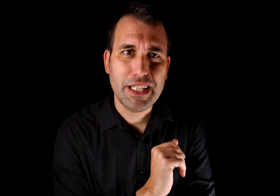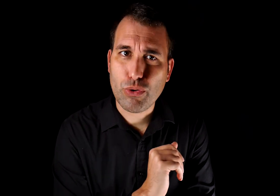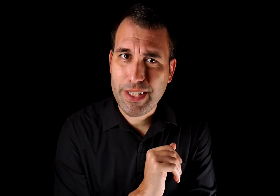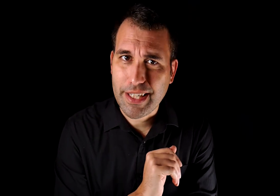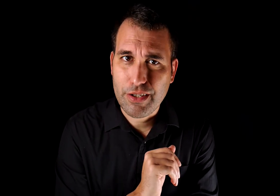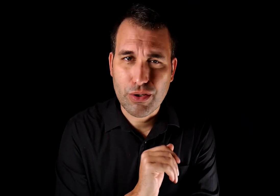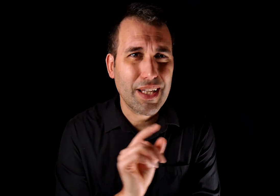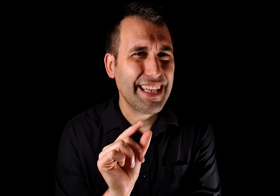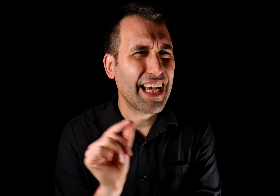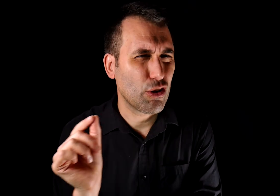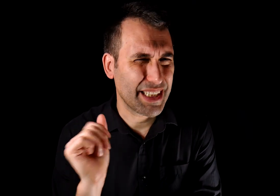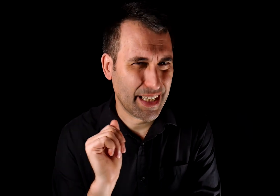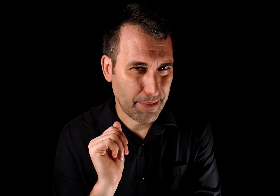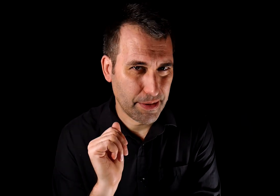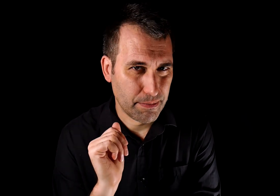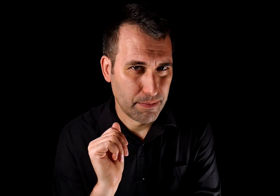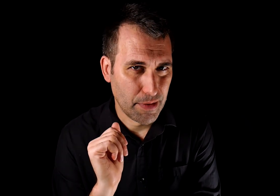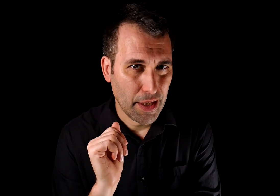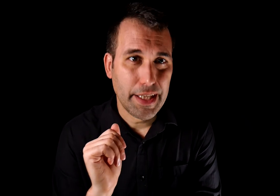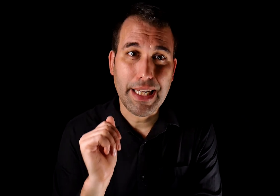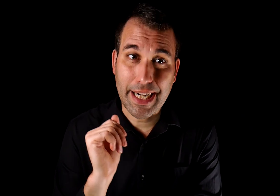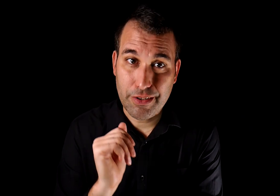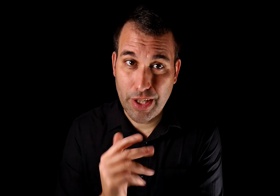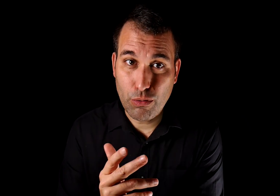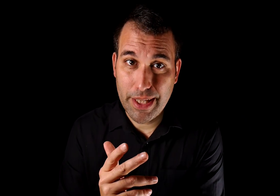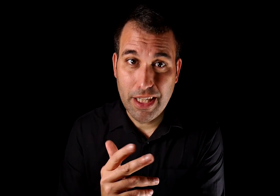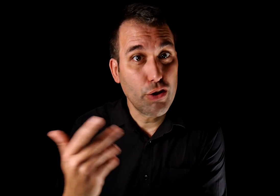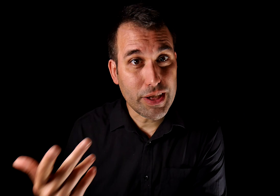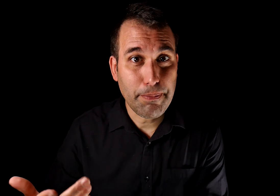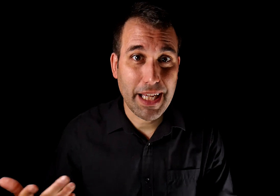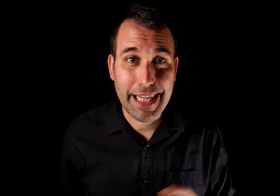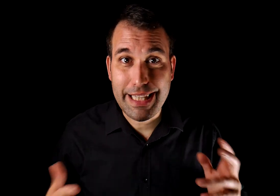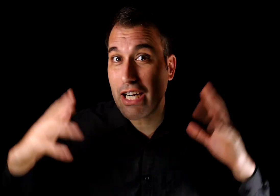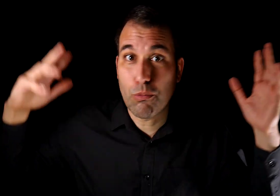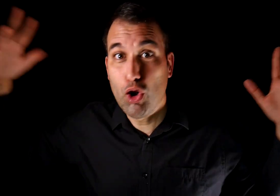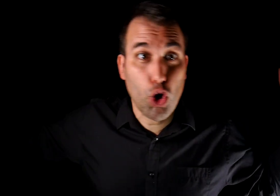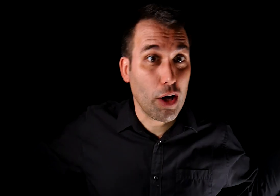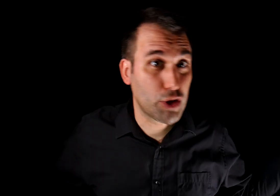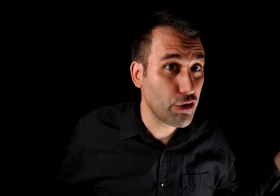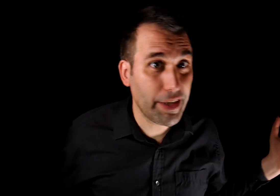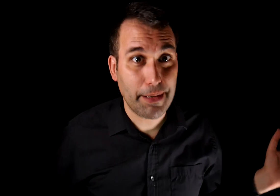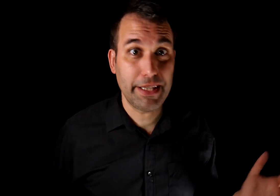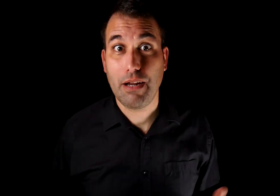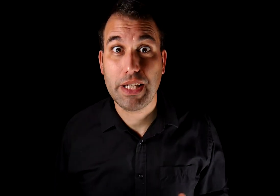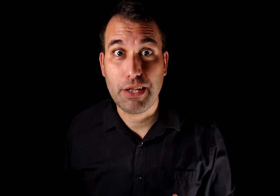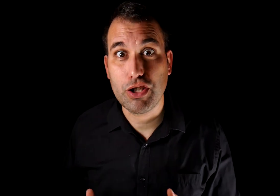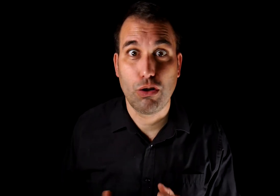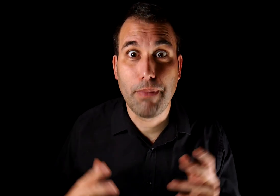es una indicación de algo más grave. Y la reacción adecuada no es empezar a gritar como un loco acusando abiertamente al afectado de ser un